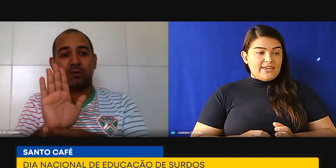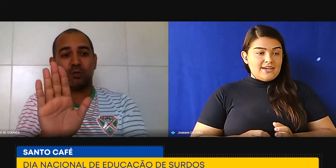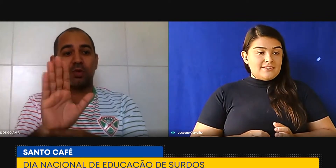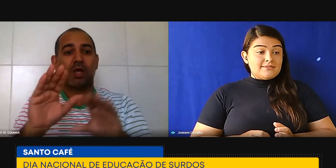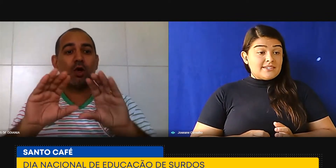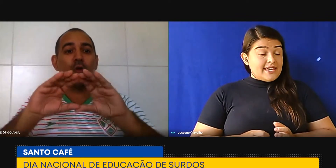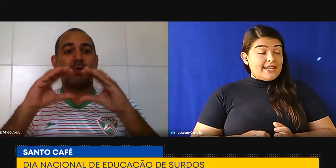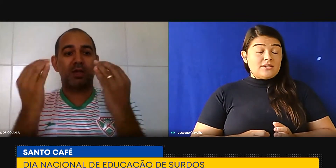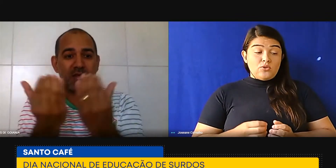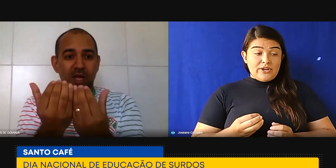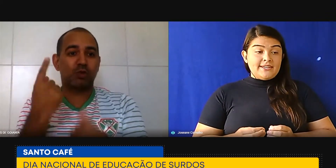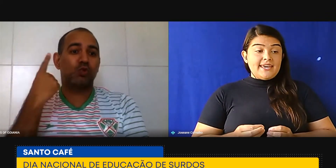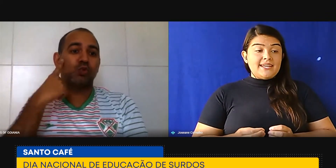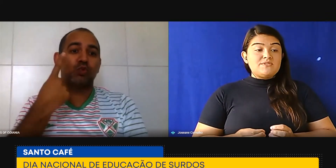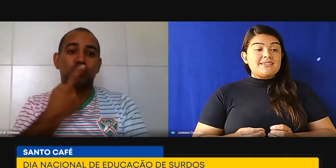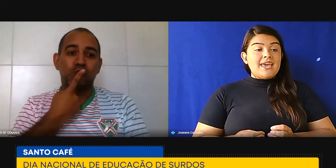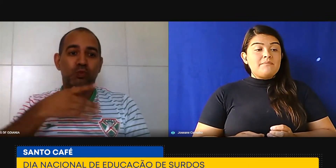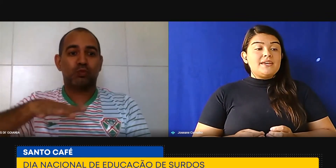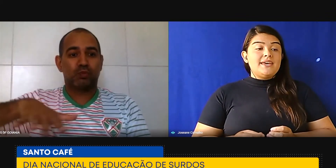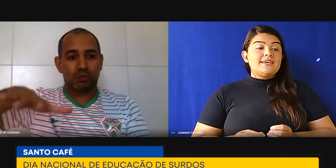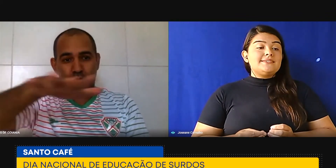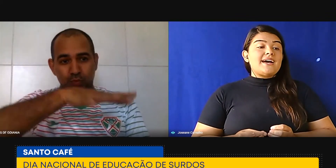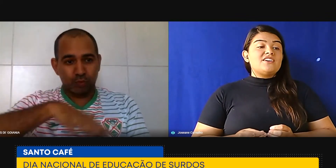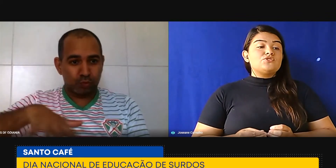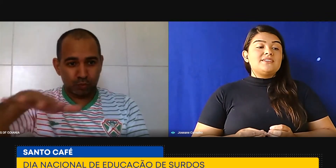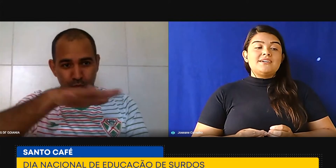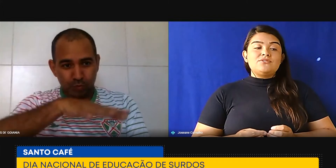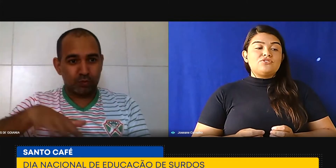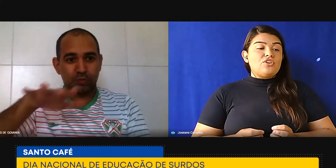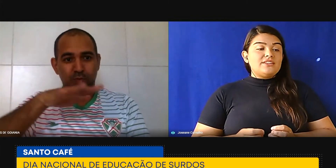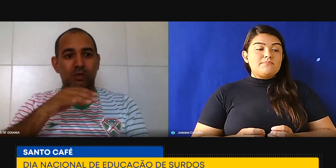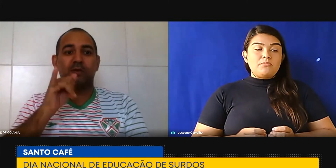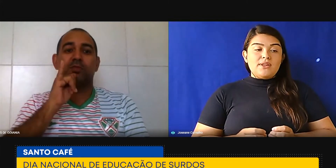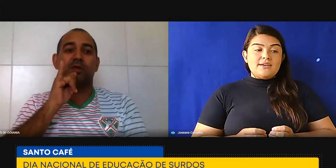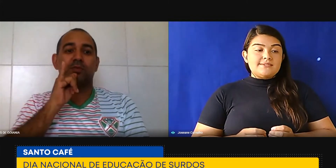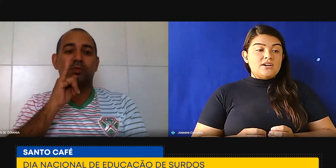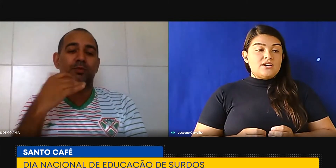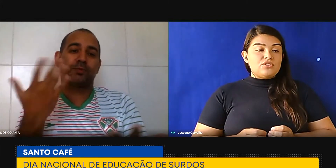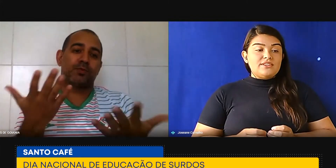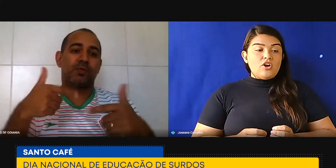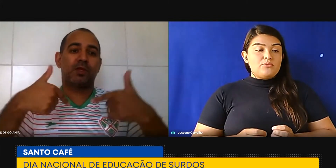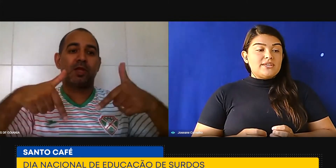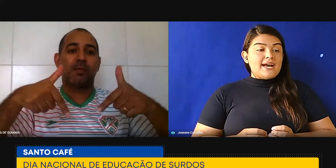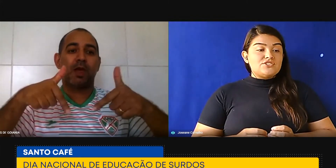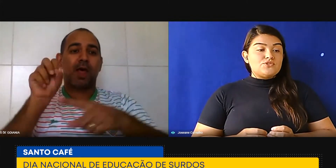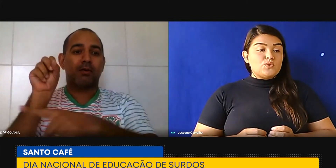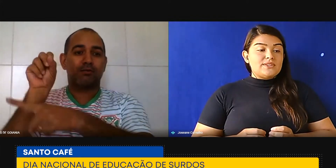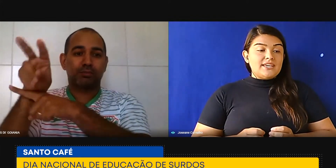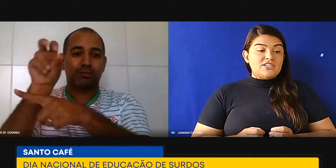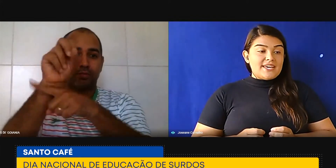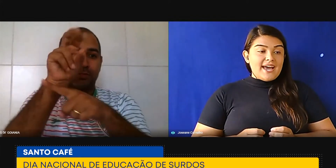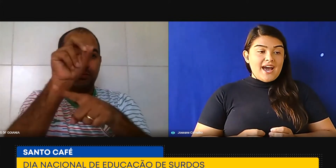Goiânia, queremos sempre estar ajudando toda a população, toda a comunidade surda em geral,